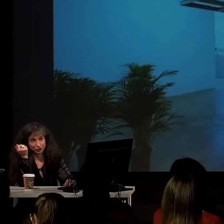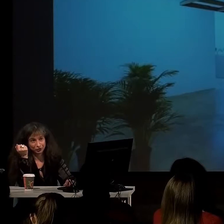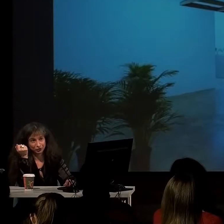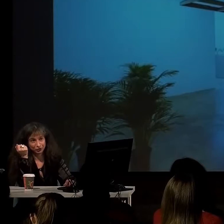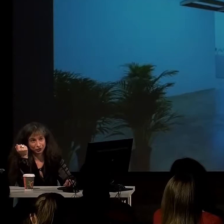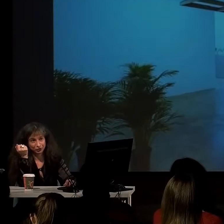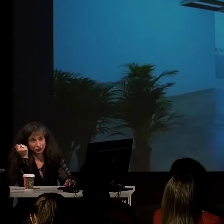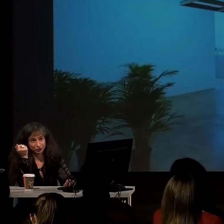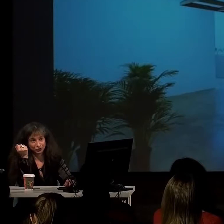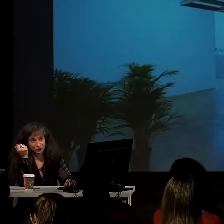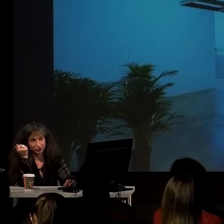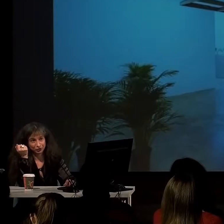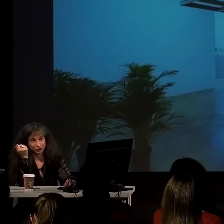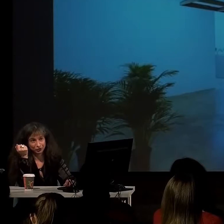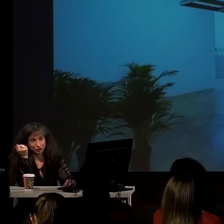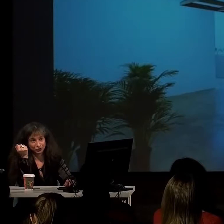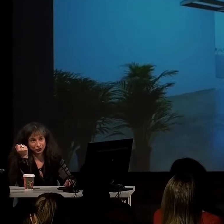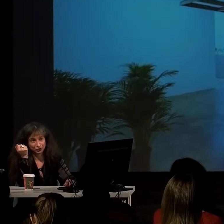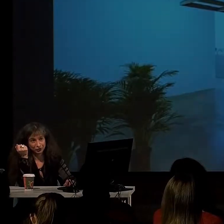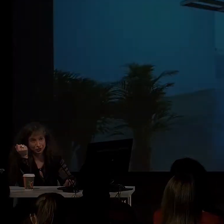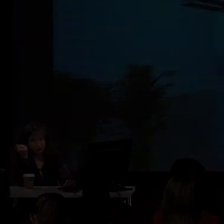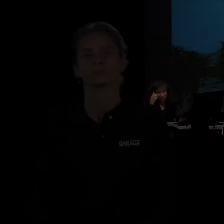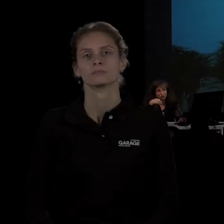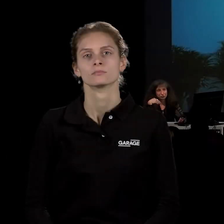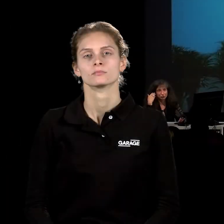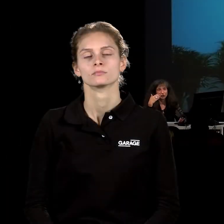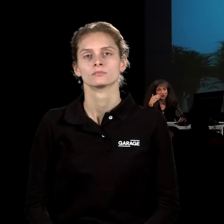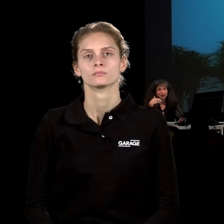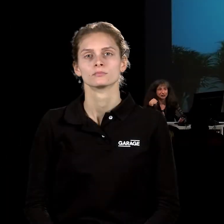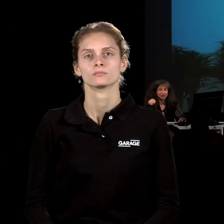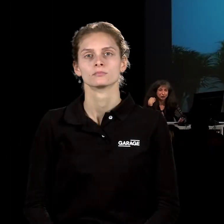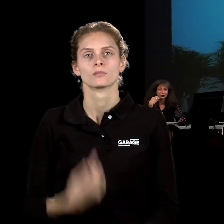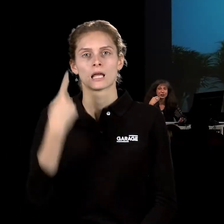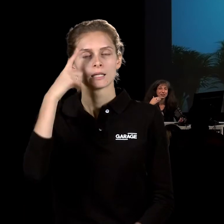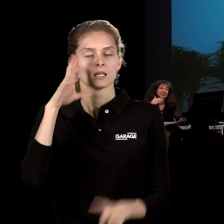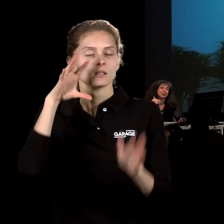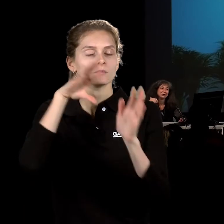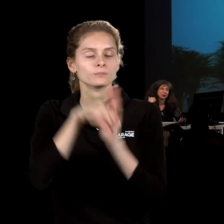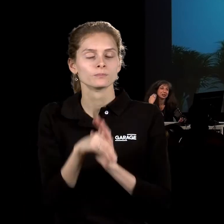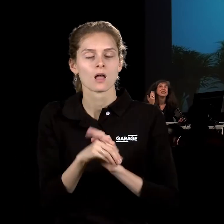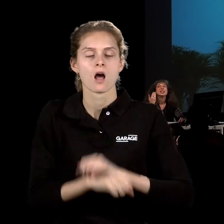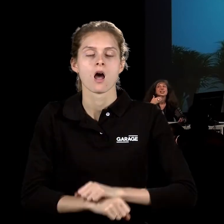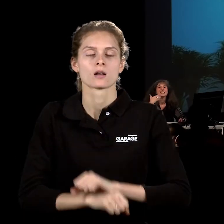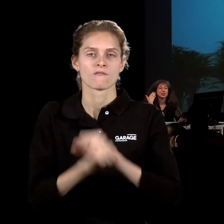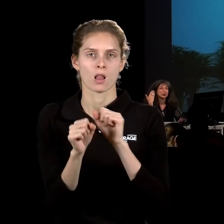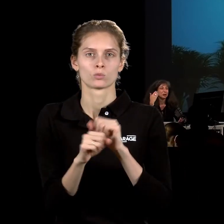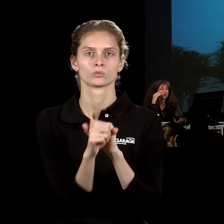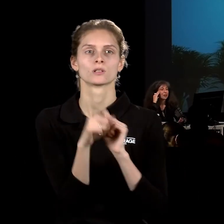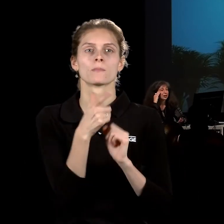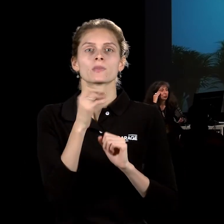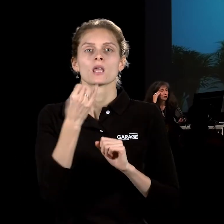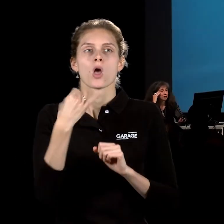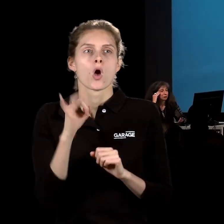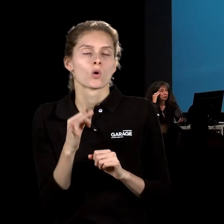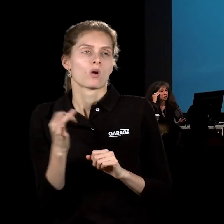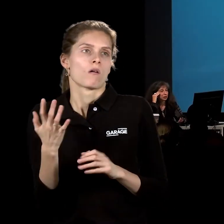поверхности стола разбросана несобранная мозаика, пазл. Где вот вводятся идеи революции какого-то героики.